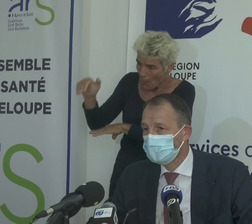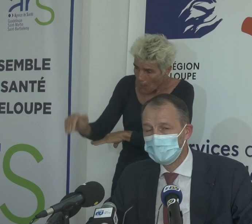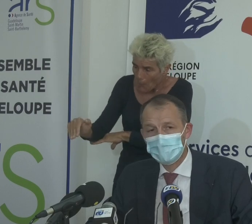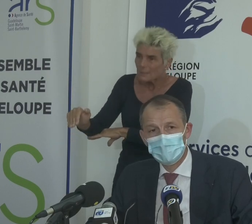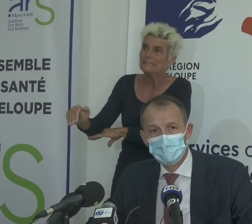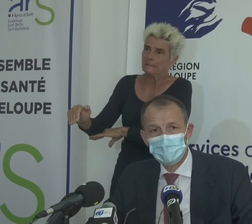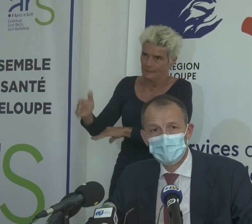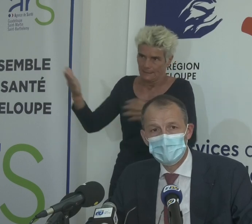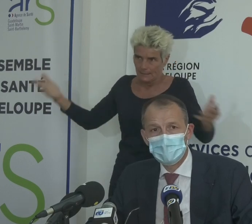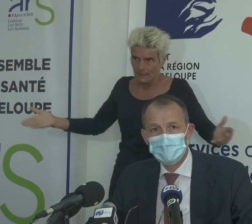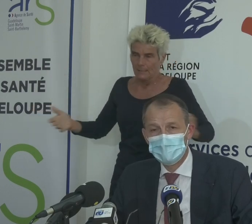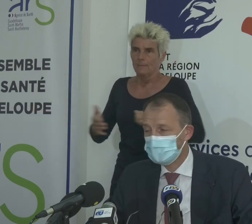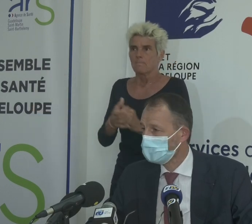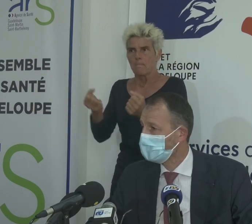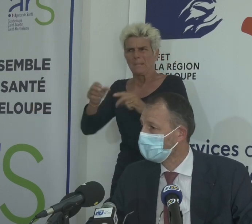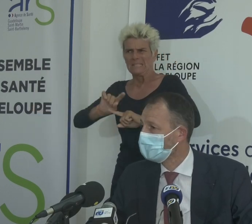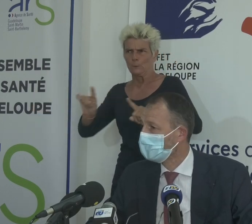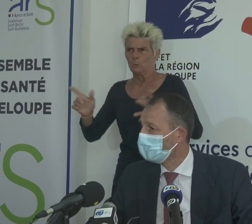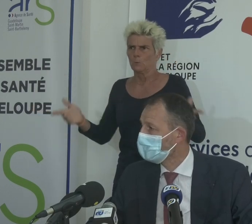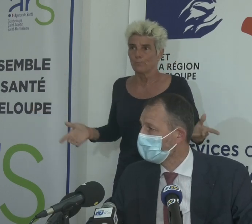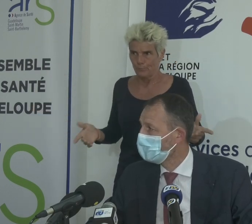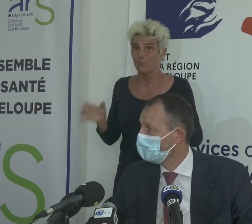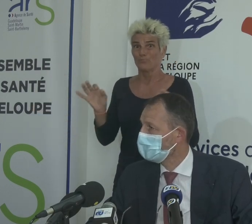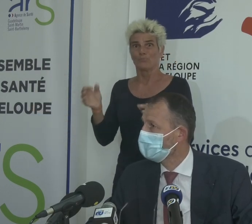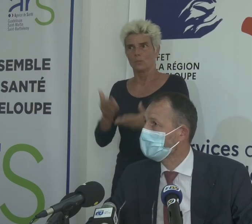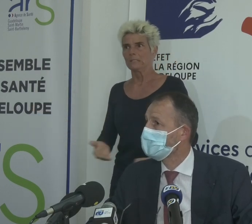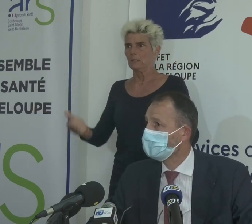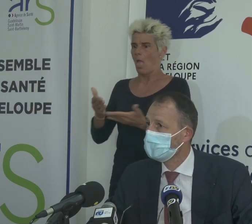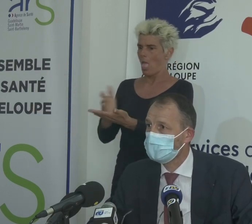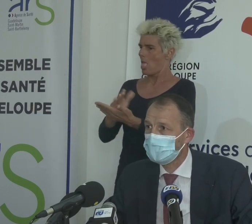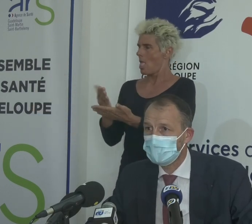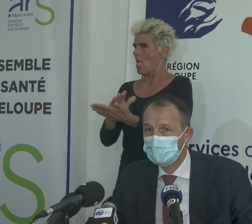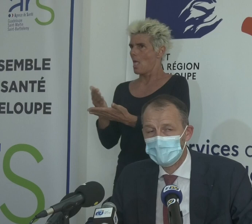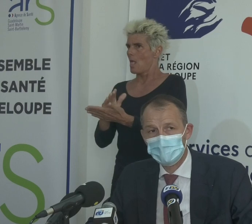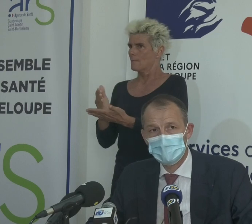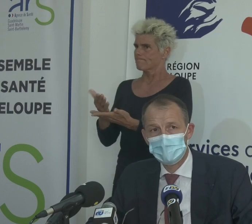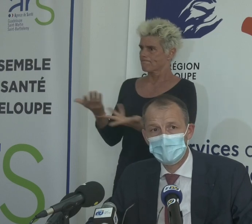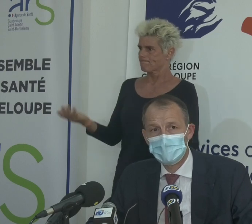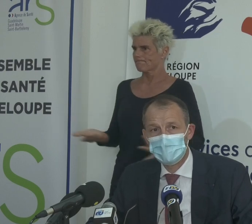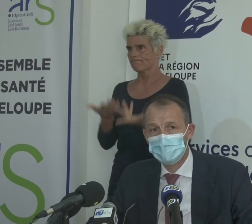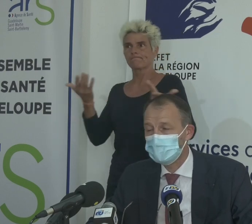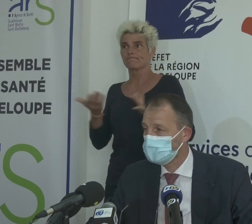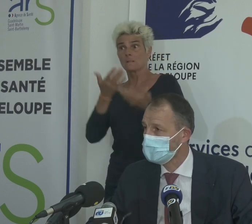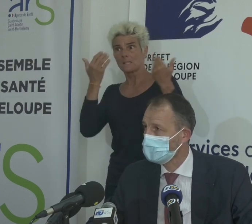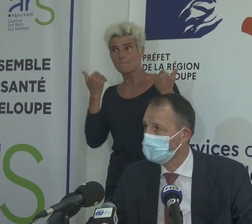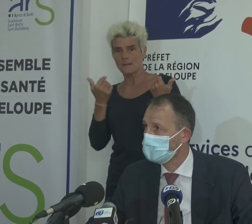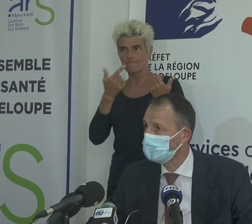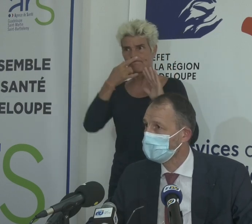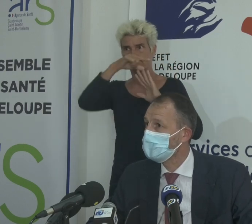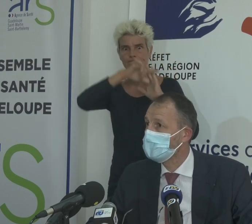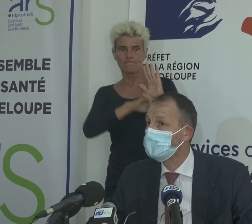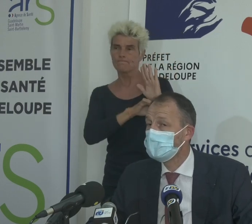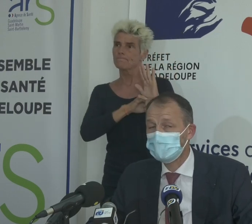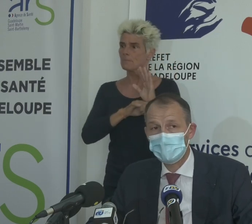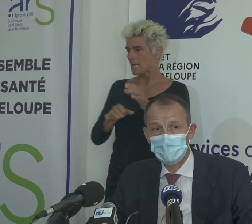Tout ça pour vous dire que nous sommes dans une situation là où, pour l'instant, il y une incertitude assez forte sur la suite de la contamination et sur la suite